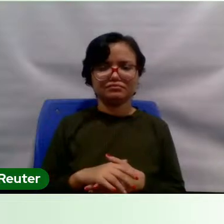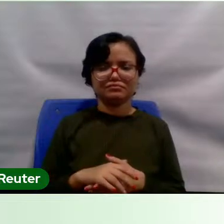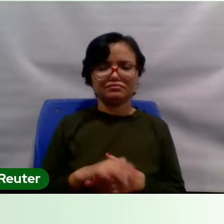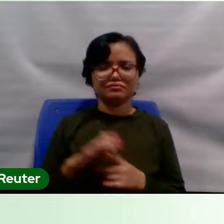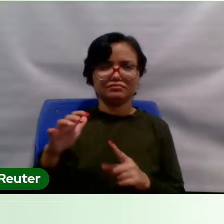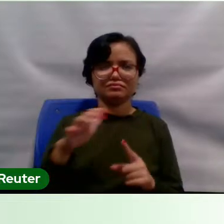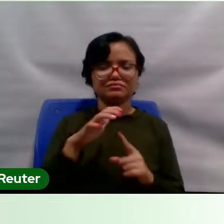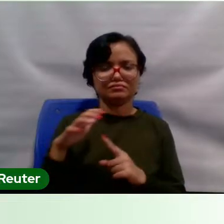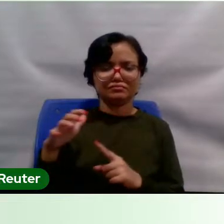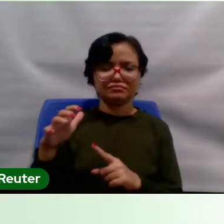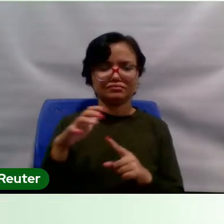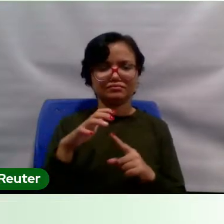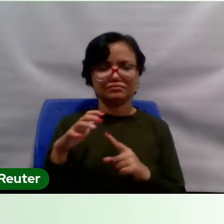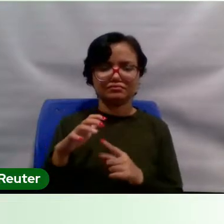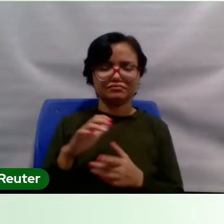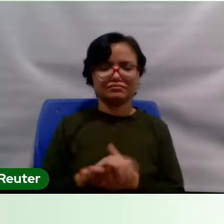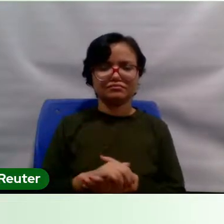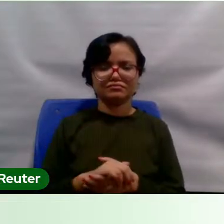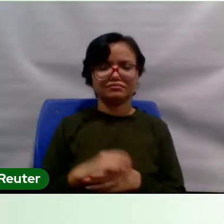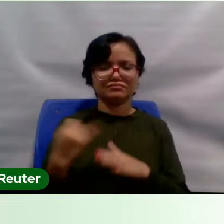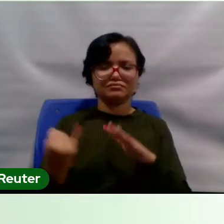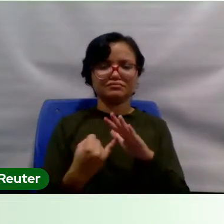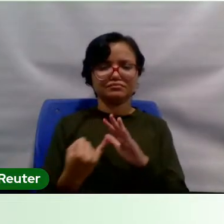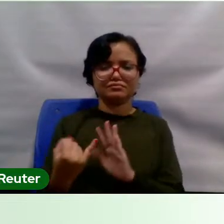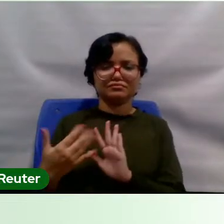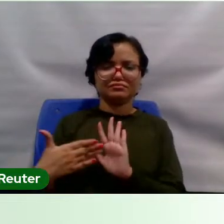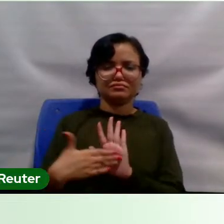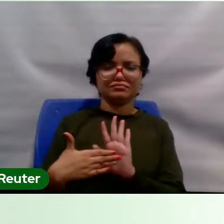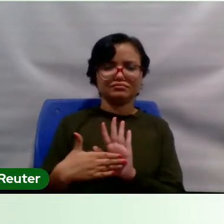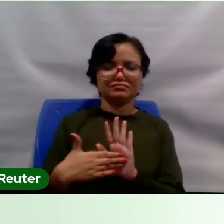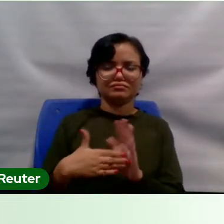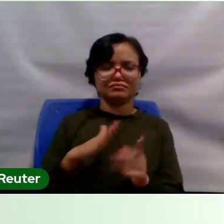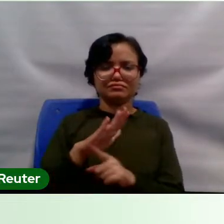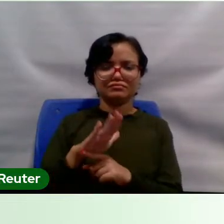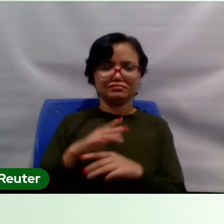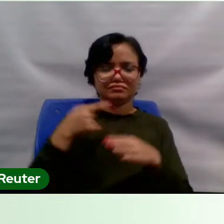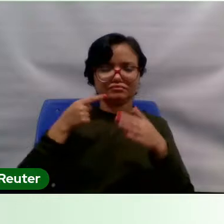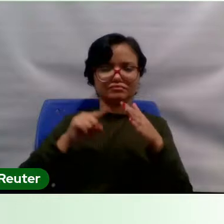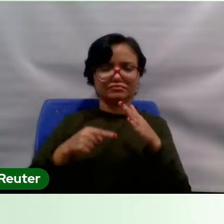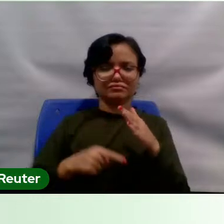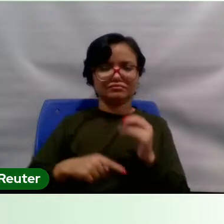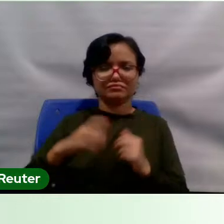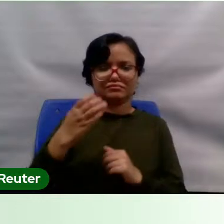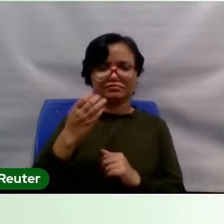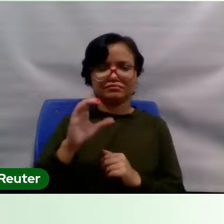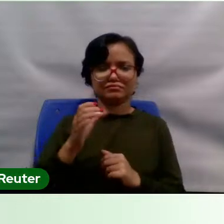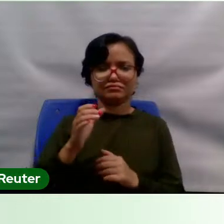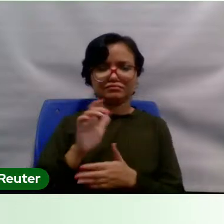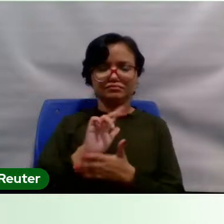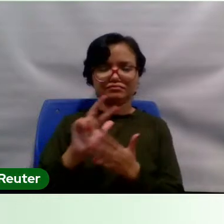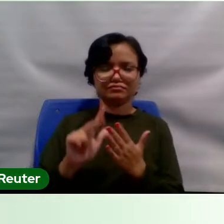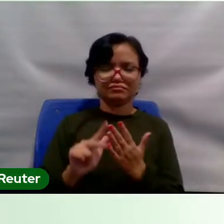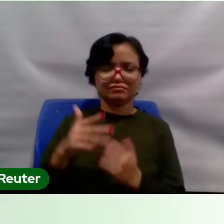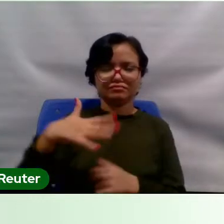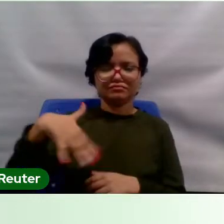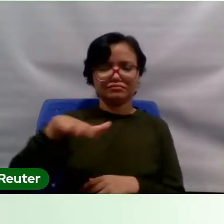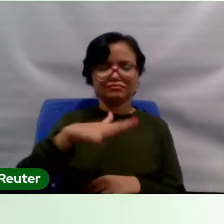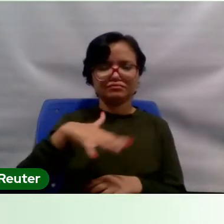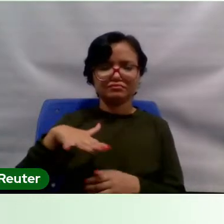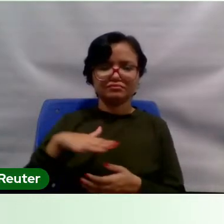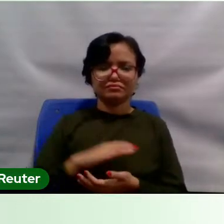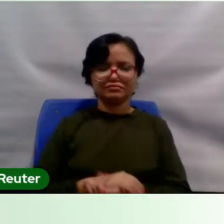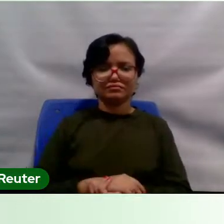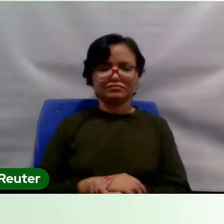instituições que se propõem contribuir e aprofundar as ciências nos seus vários ramos, o